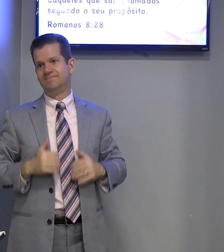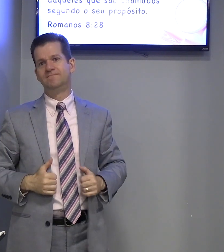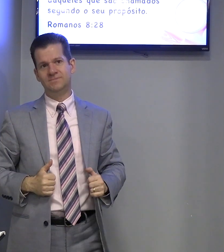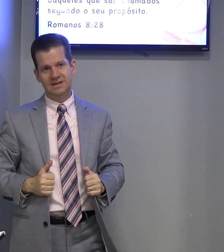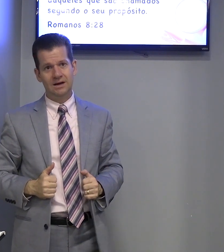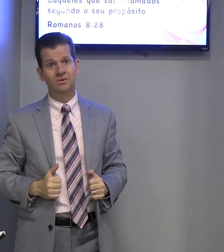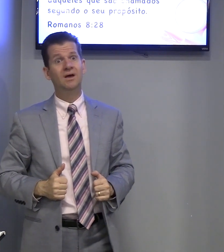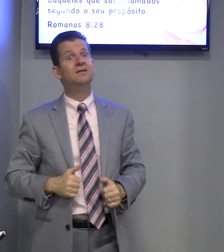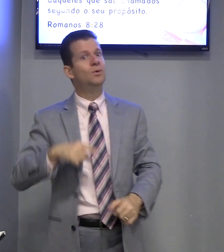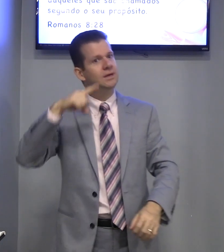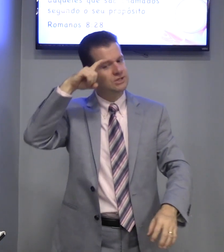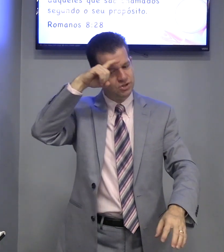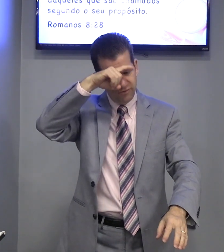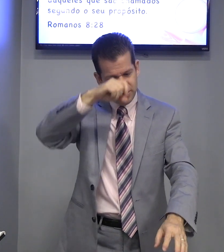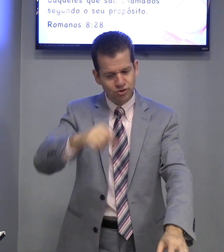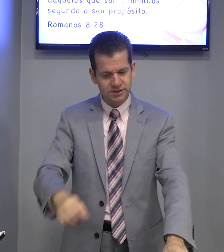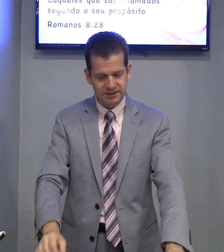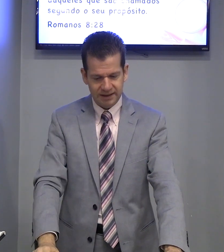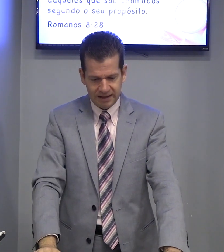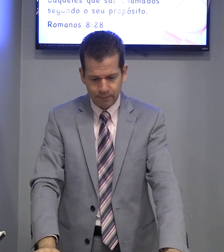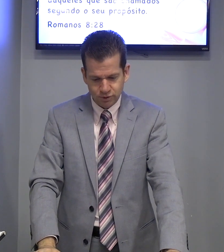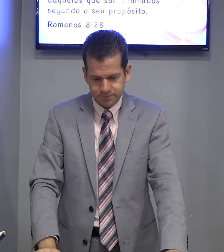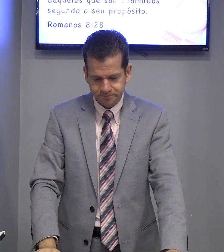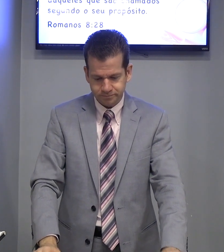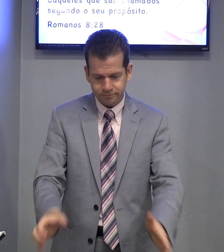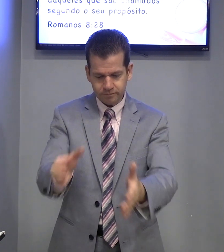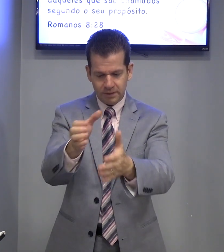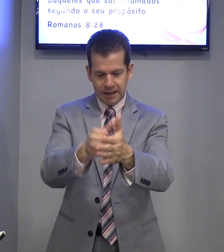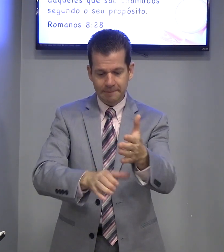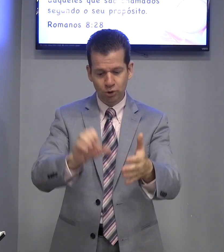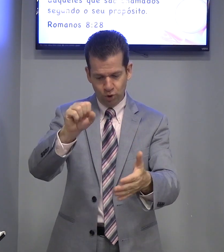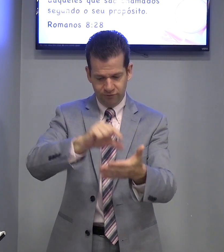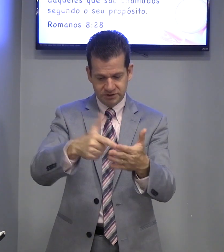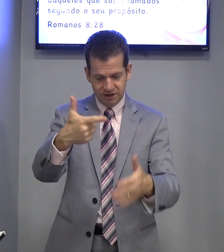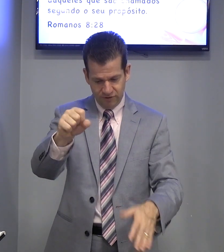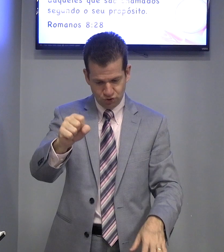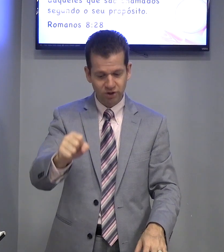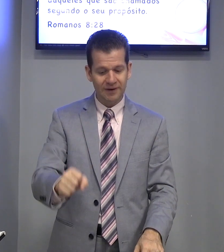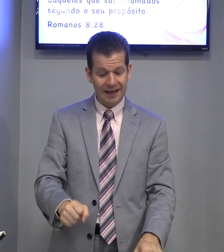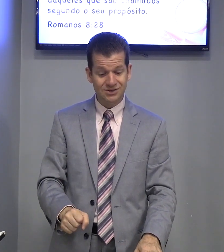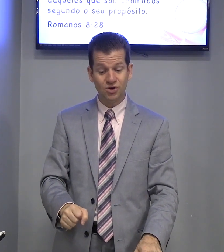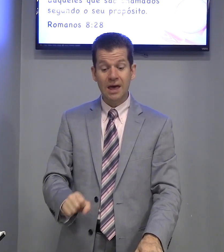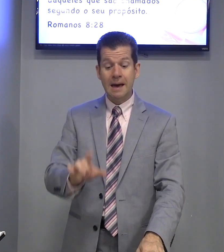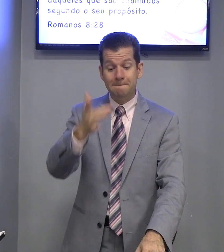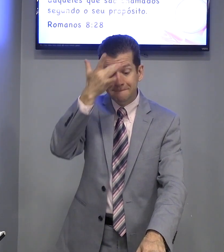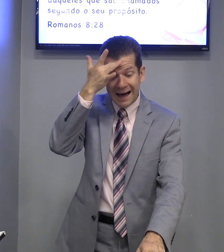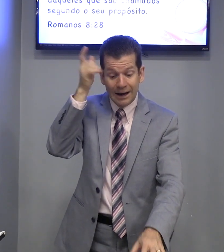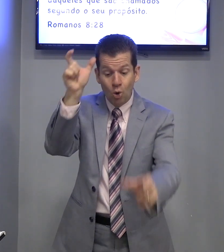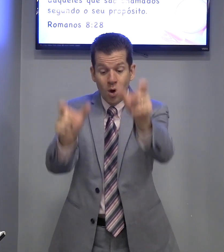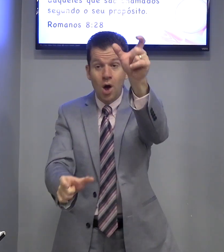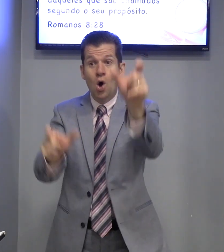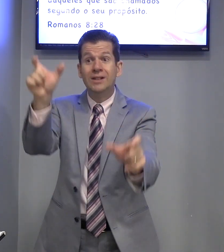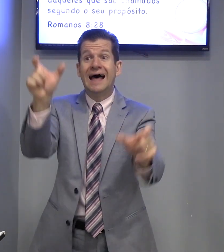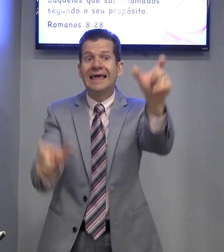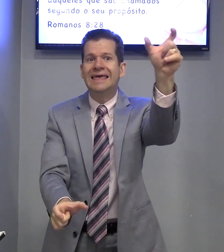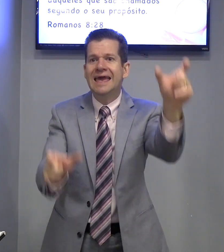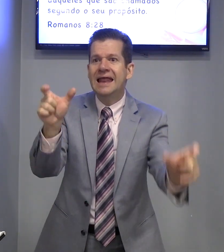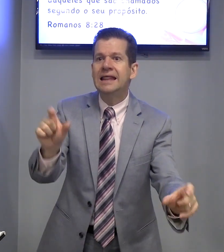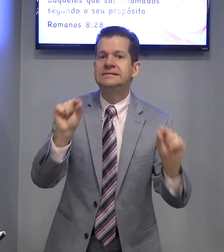Certo? Então, isso é difícil nós entendermos. Capítulo 8, versículo 28, fala isso. Para daqueles